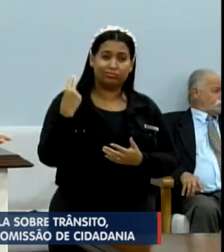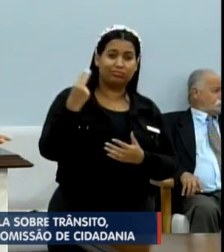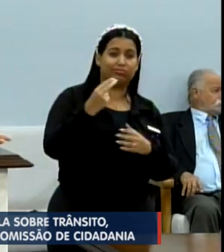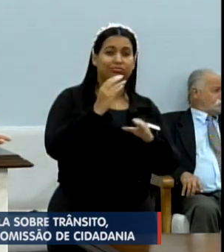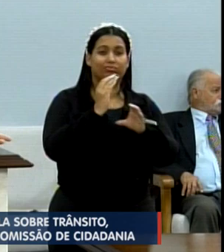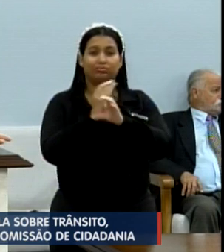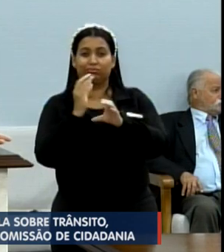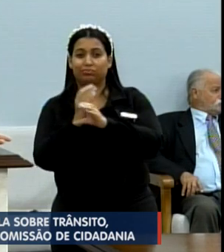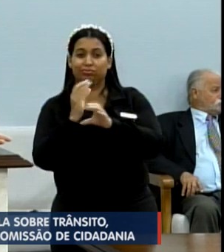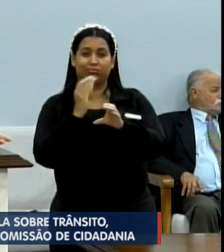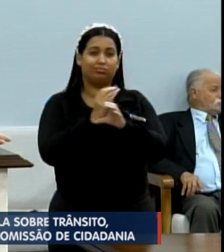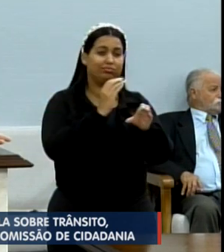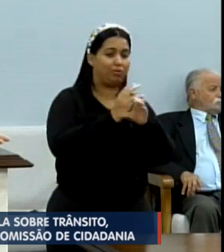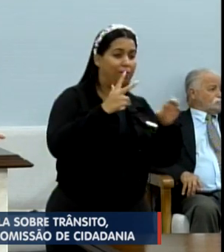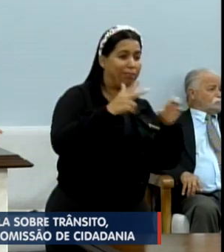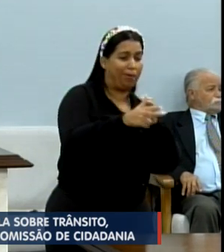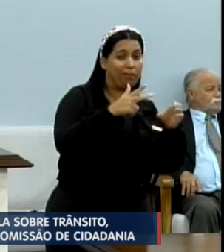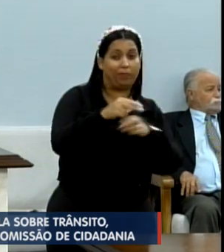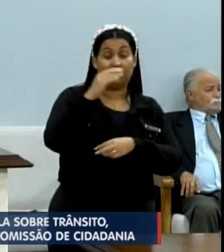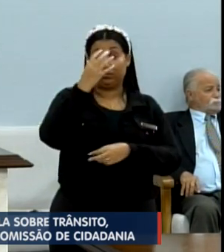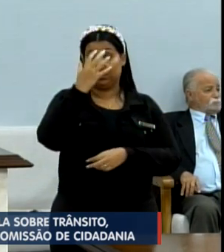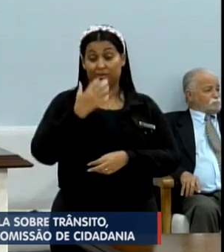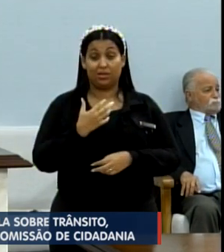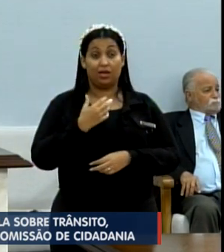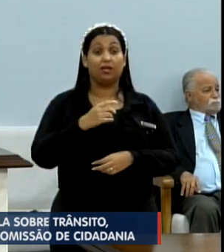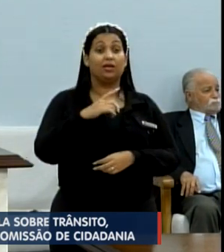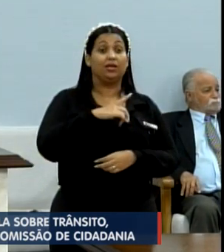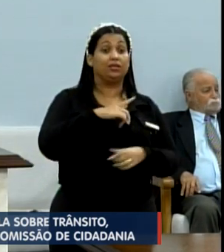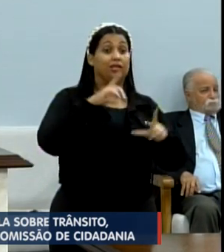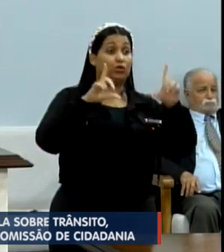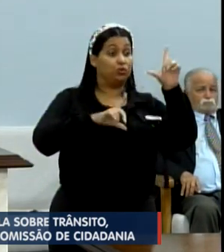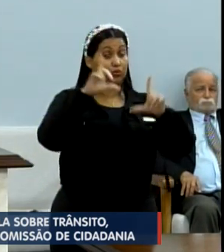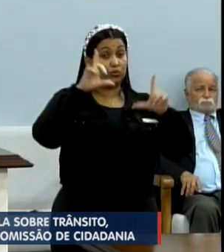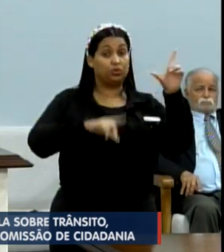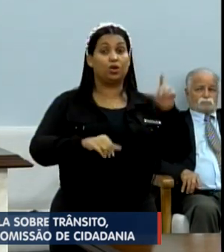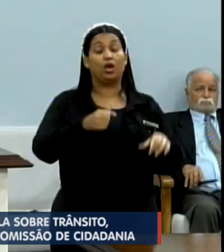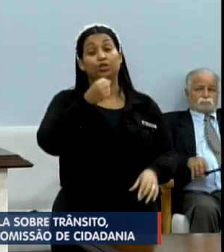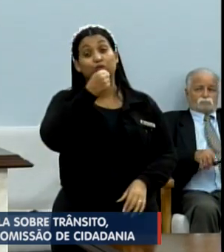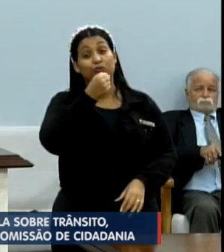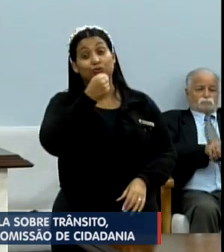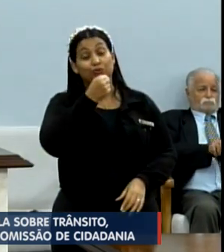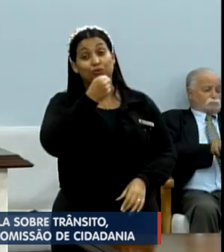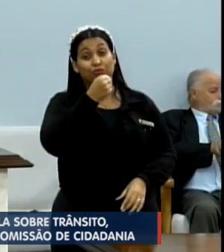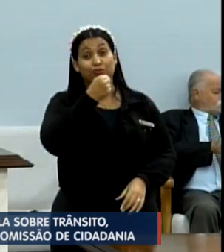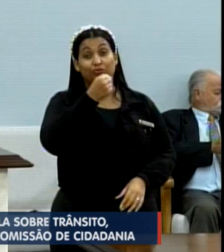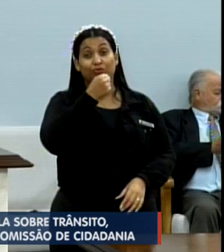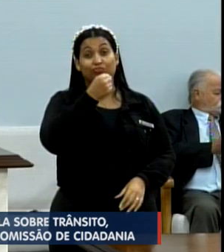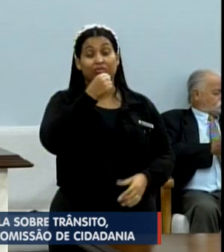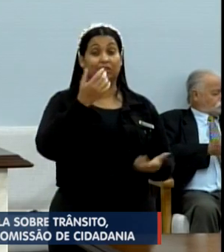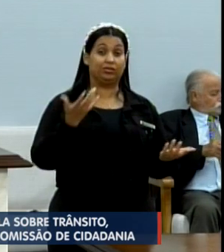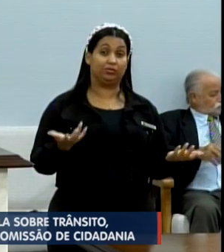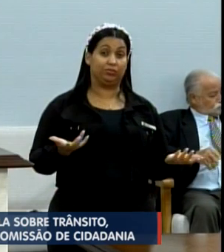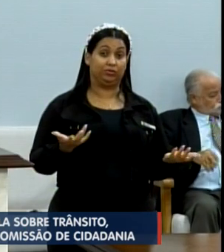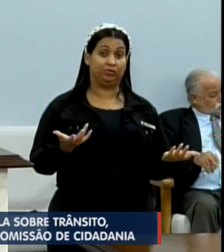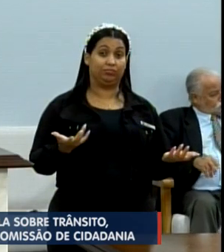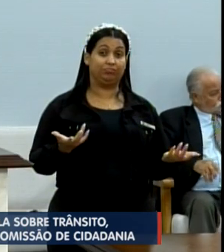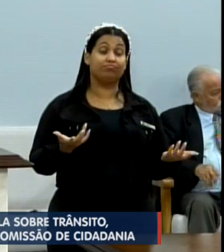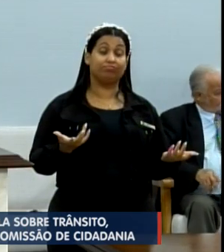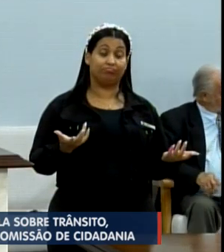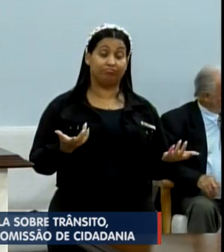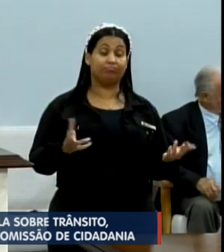município. Nós temos imprensa, jornalismo nós estamos deixando de ter. Isso não tem nada a ver com os jornalistas.